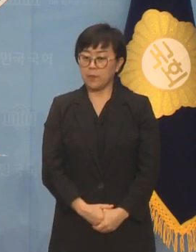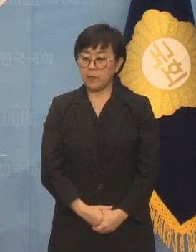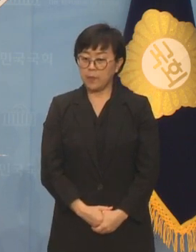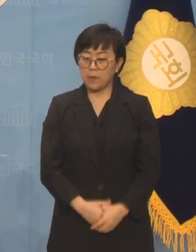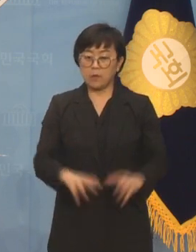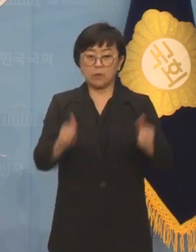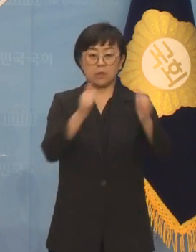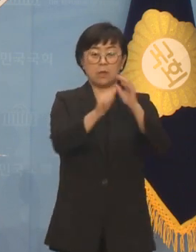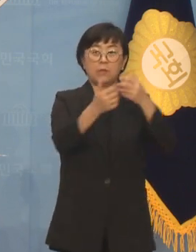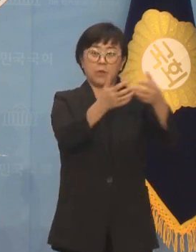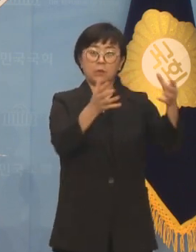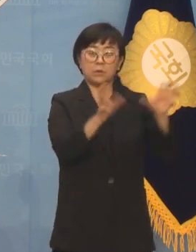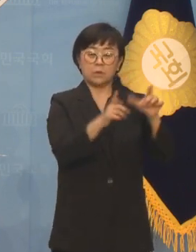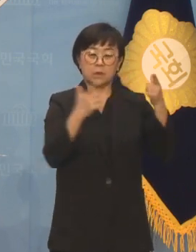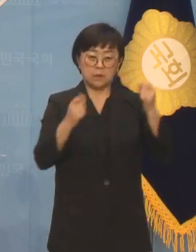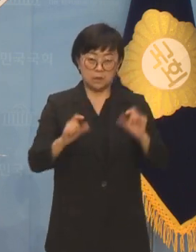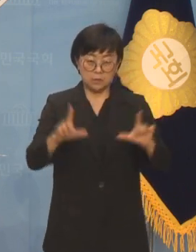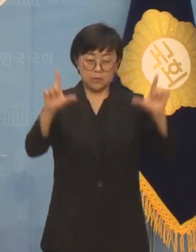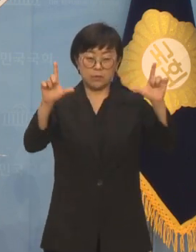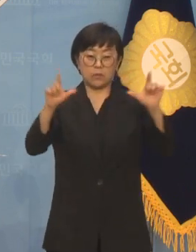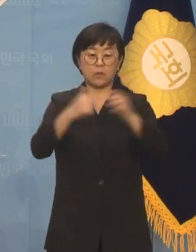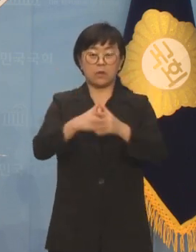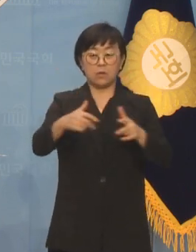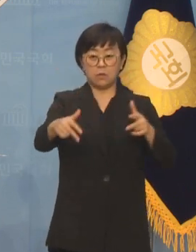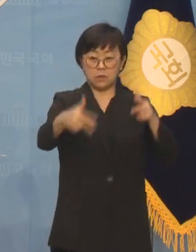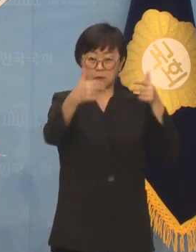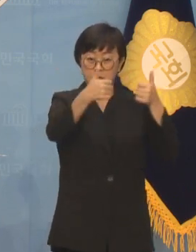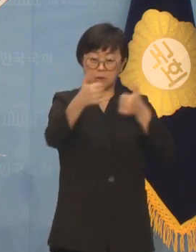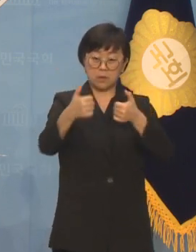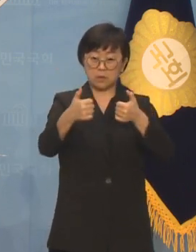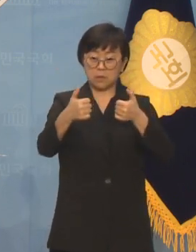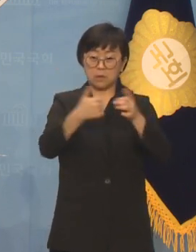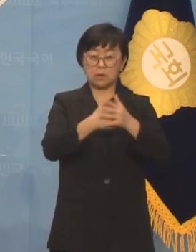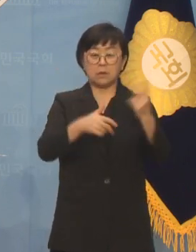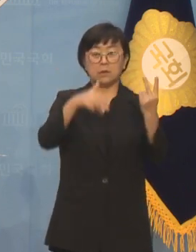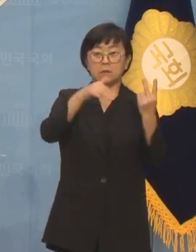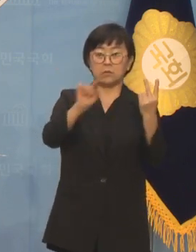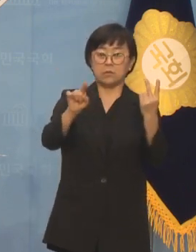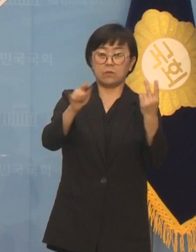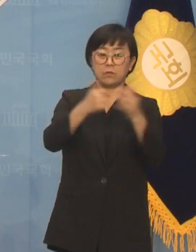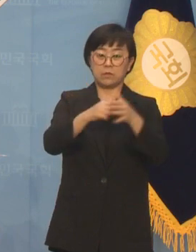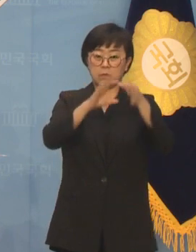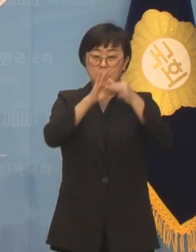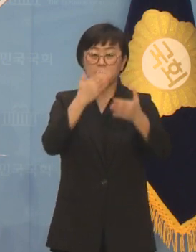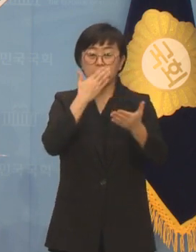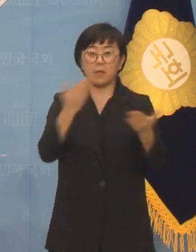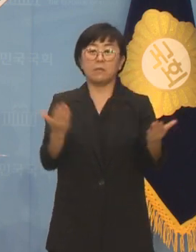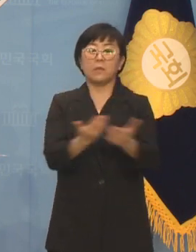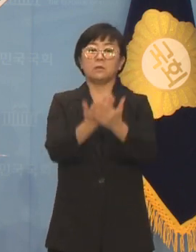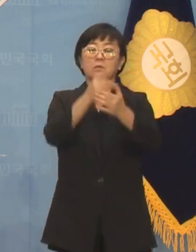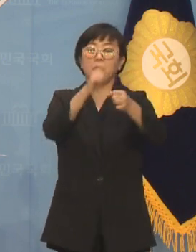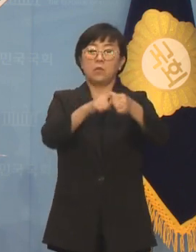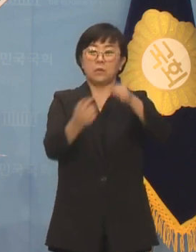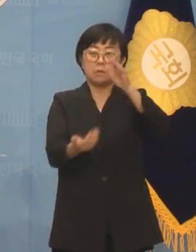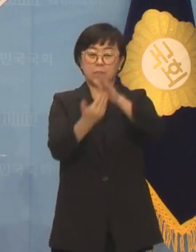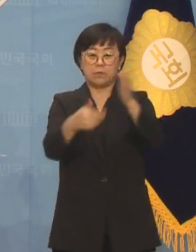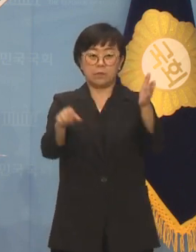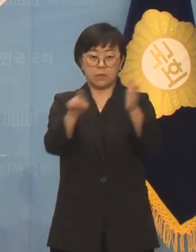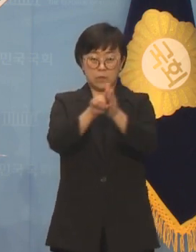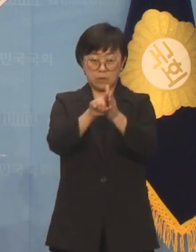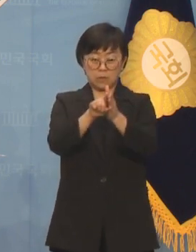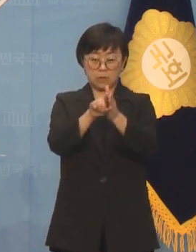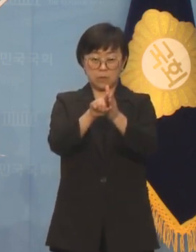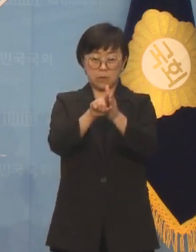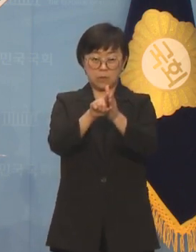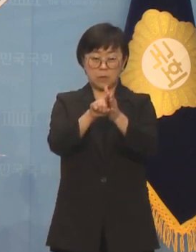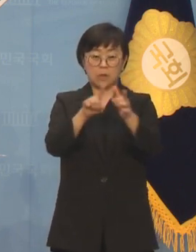국회 대표단은 같은 날 화상회의로 진행되는 제2차 지속가능발전목표 달성을 위한 의회관